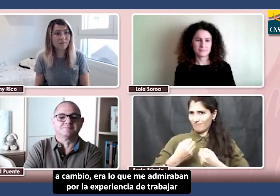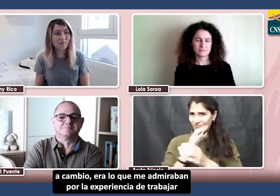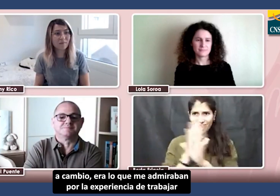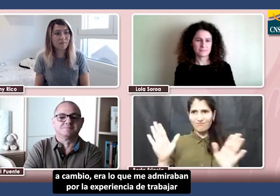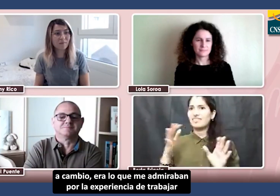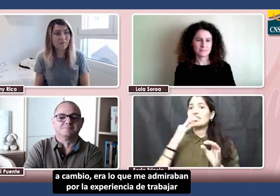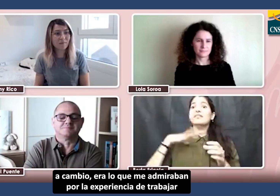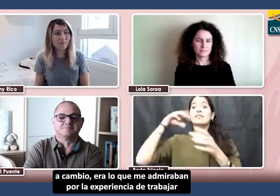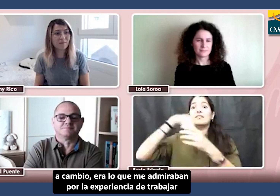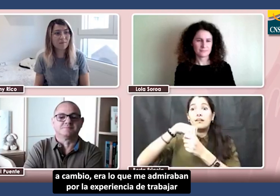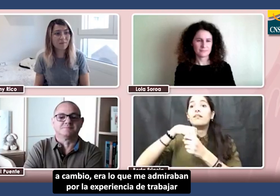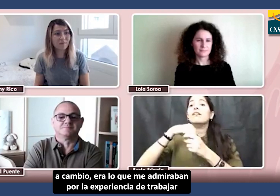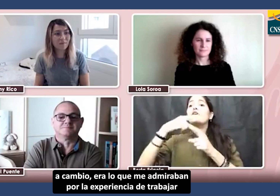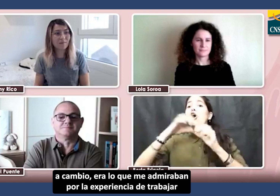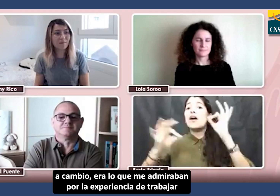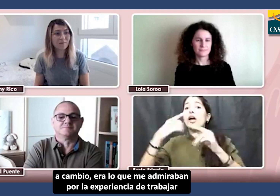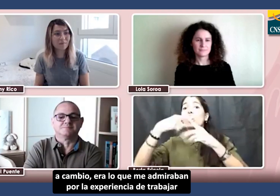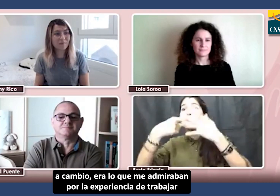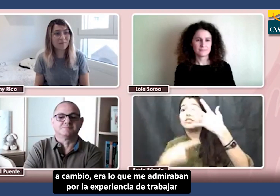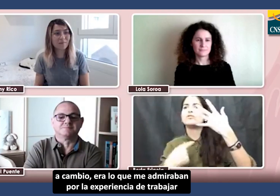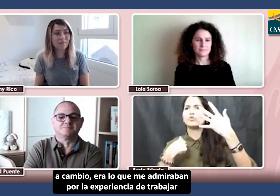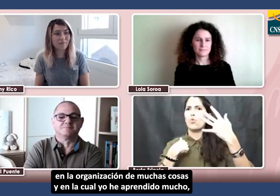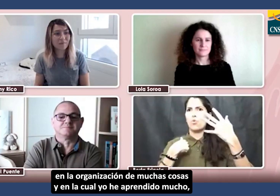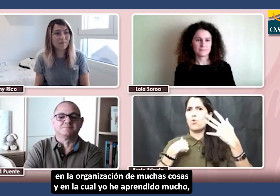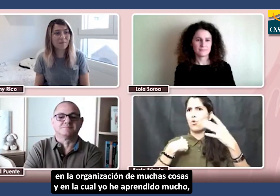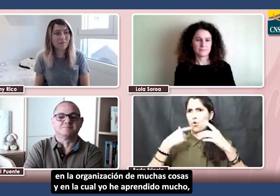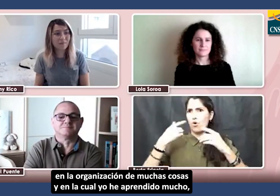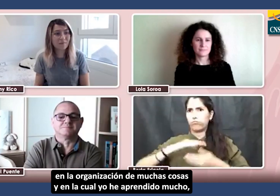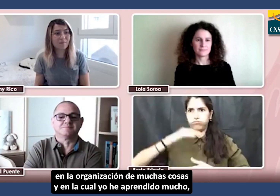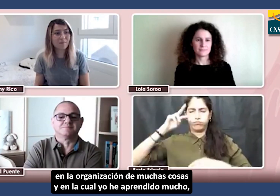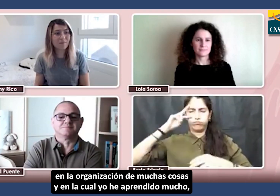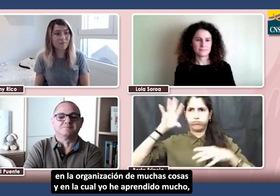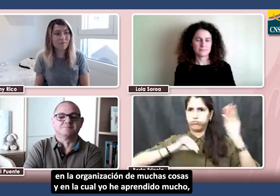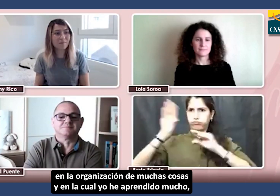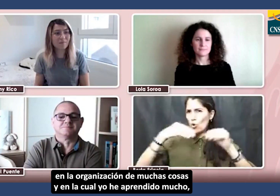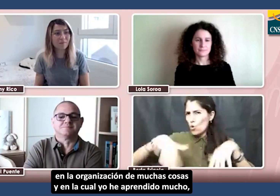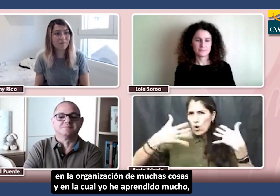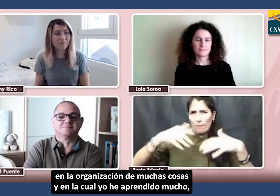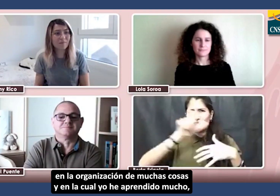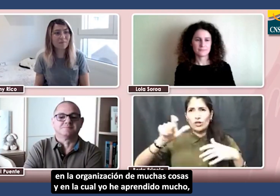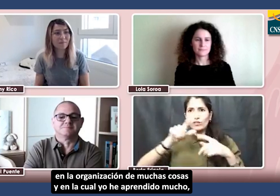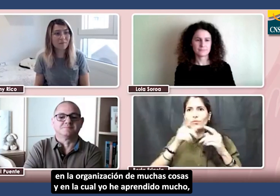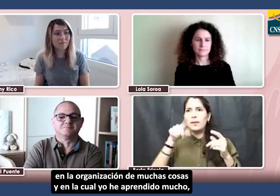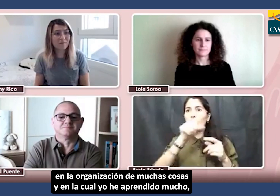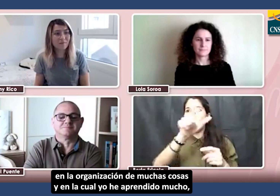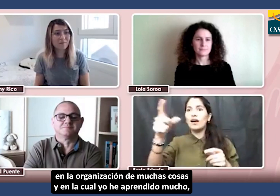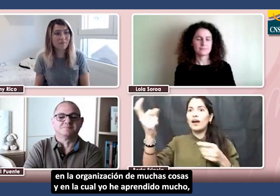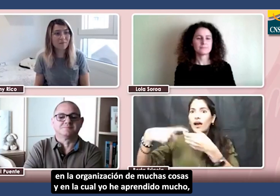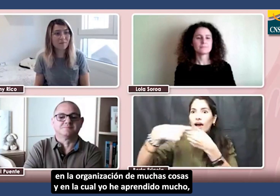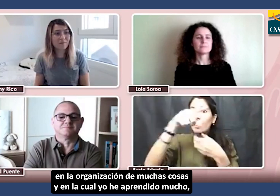trabajar en la organización de muchas cosas y en la cual yo he aprendido mucho, porque de todas las personas que participaban,